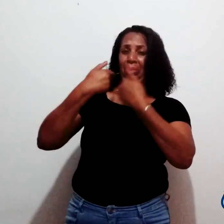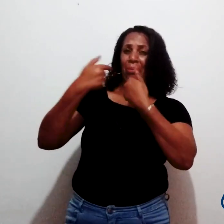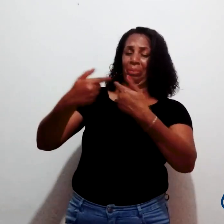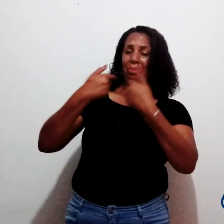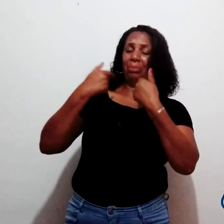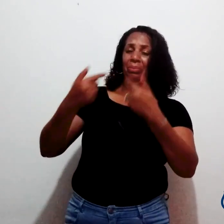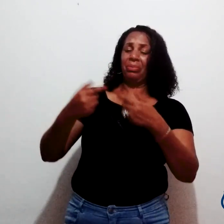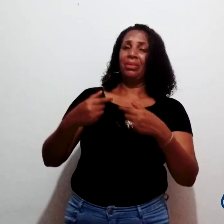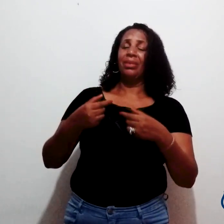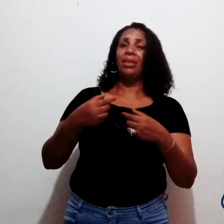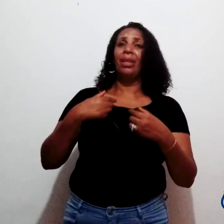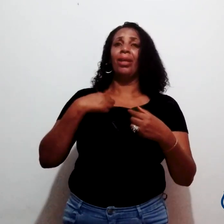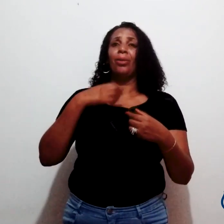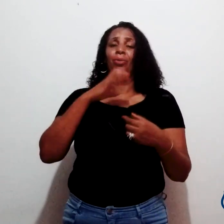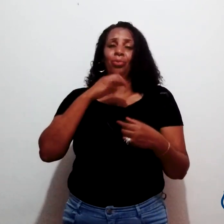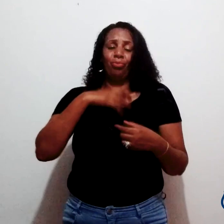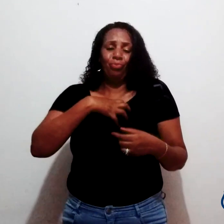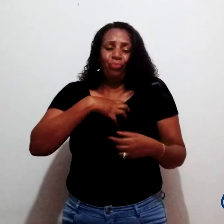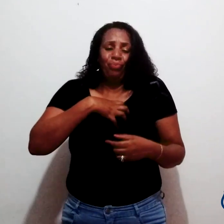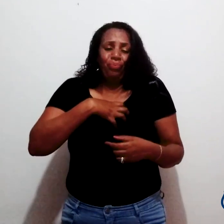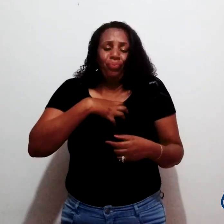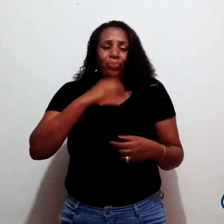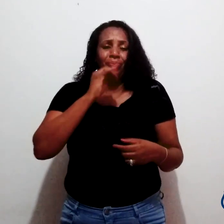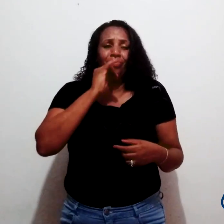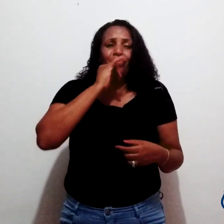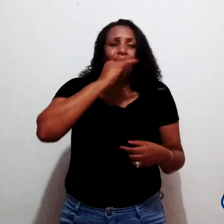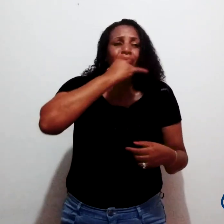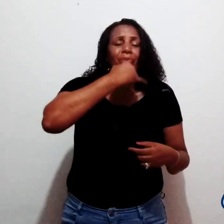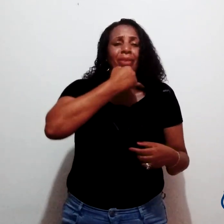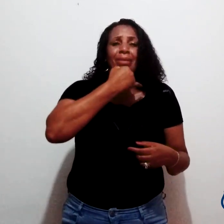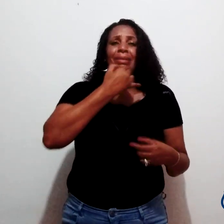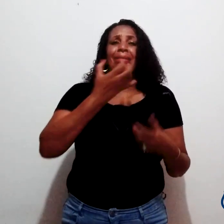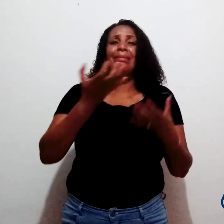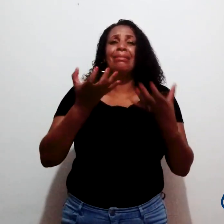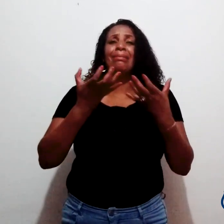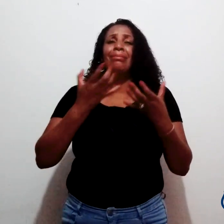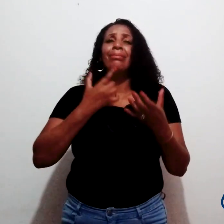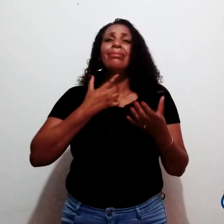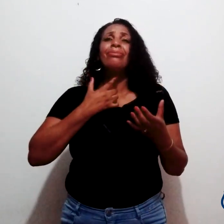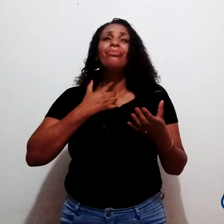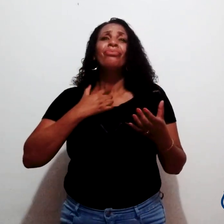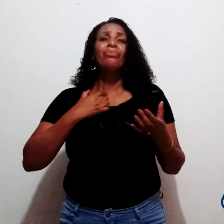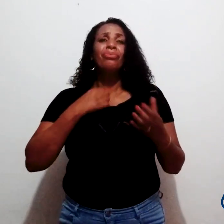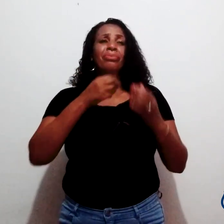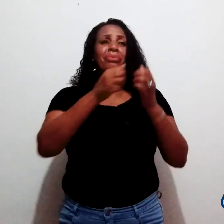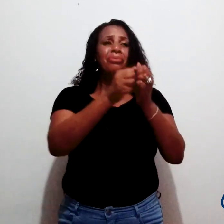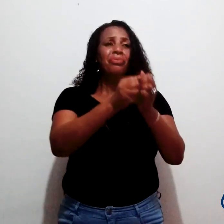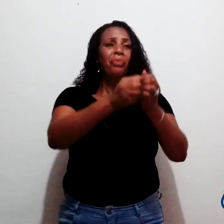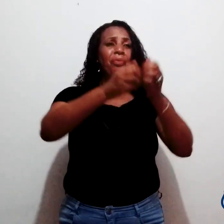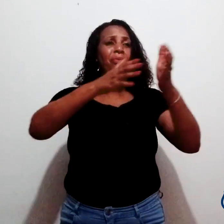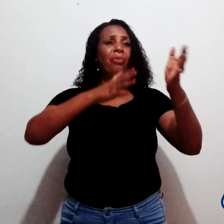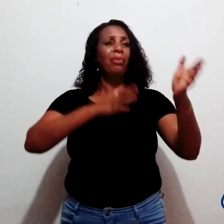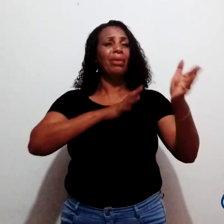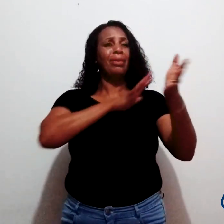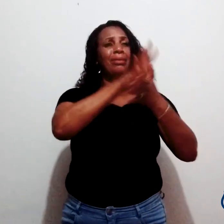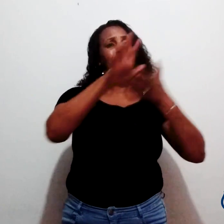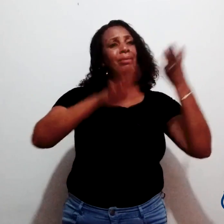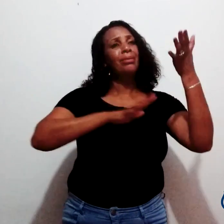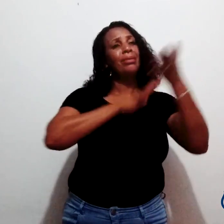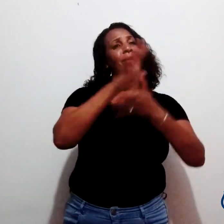falavam pra mim, assim, que minha sinalização não estava tão boa e E aquilo me deixava triste, porque eu tinha vontade de ser fluente. Só